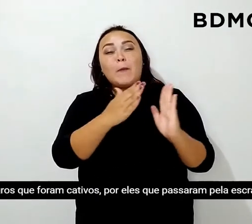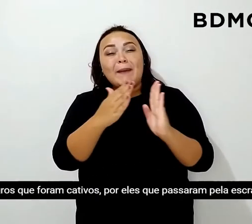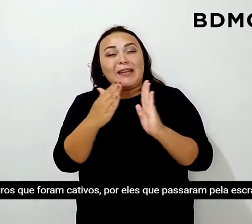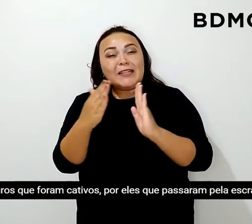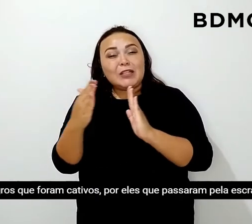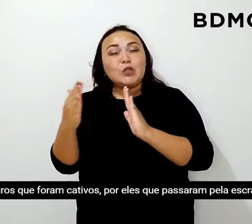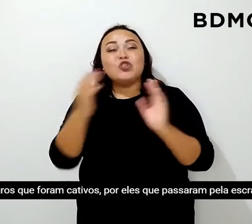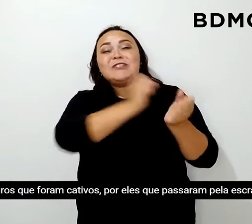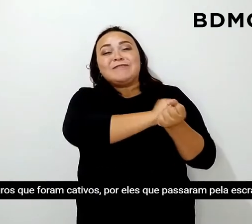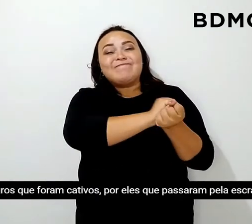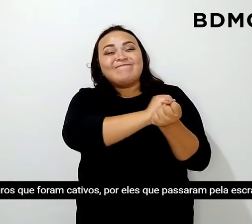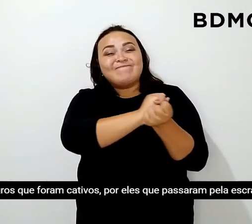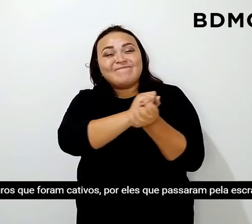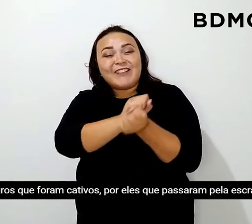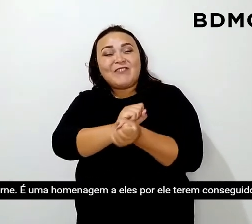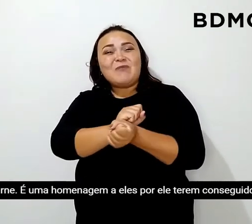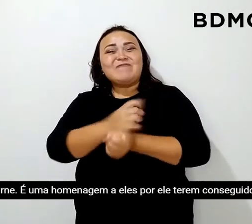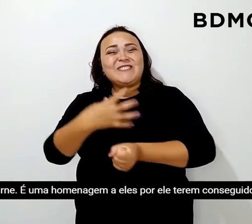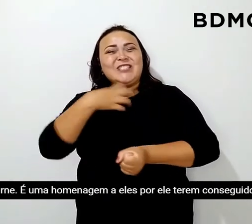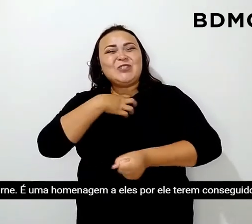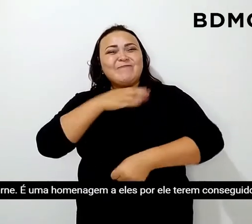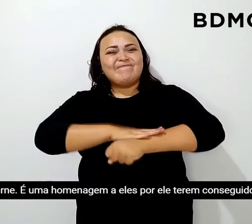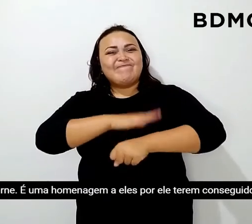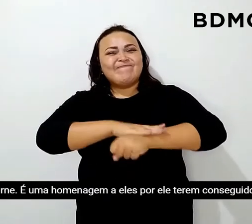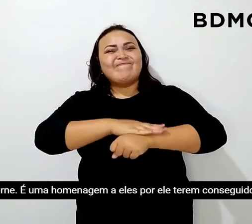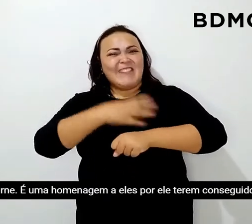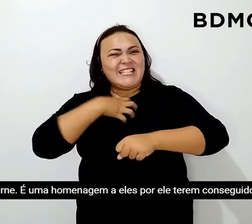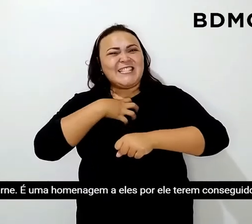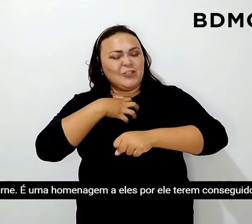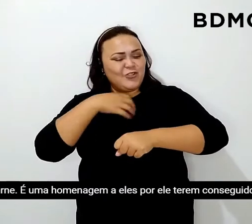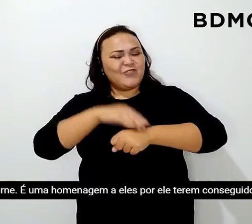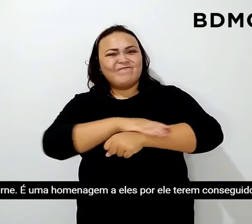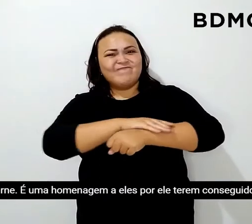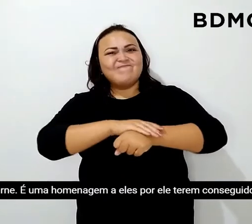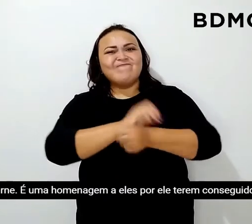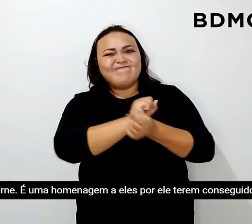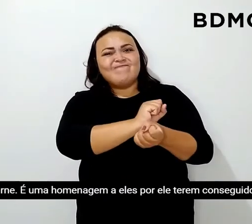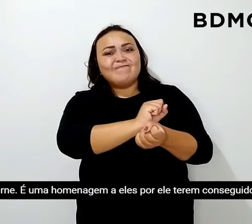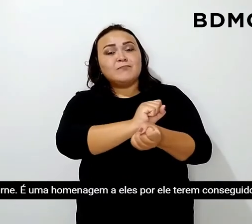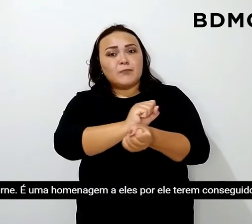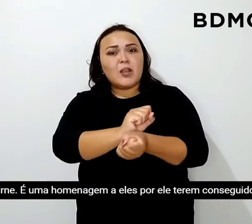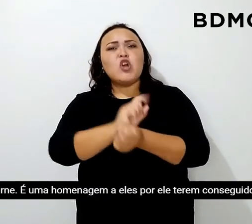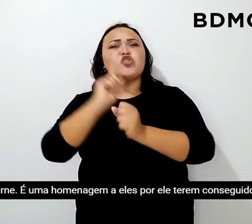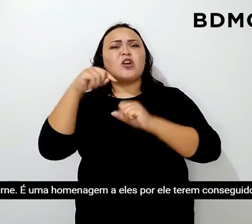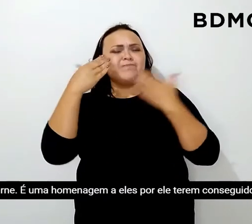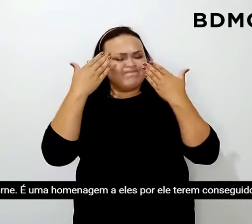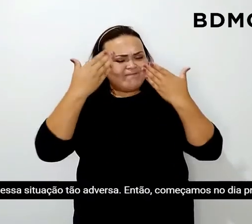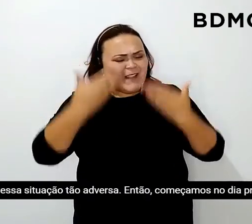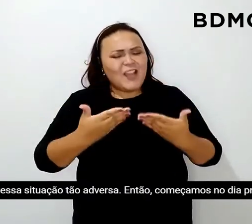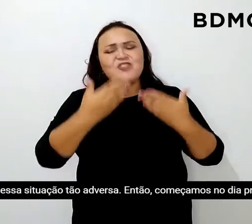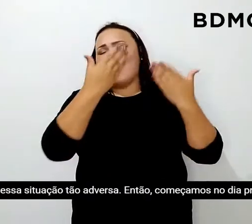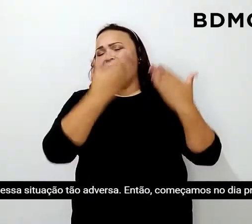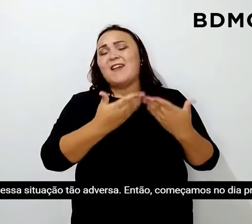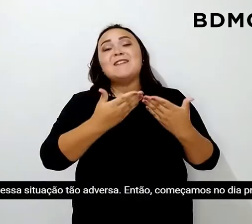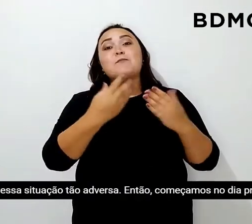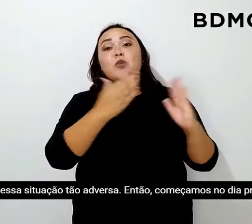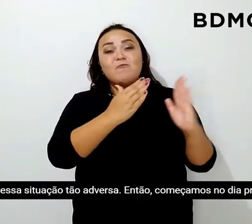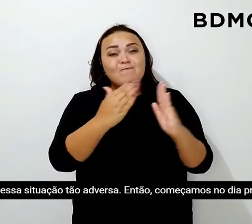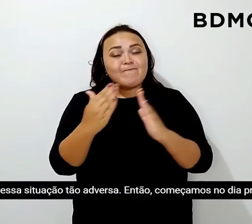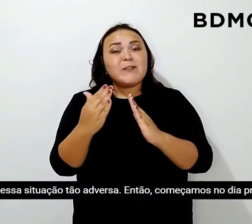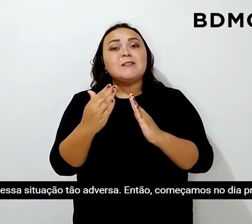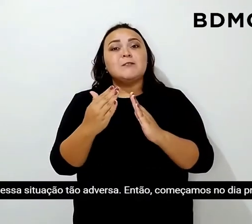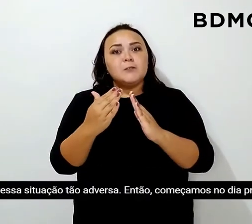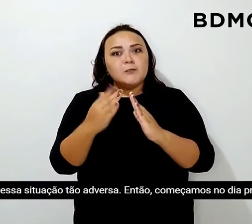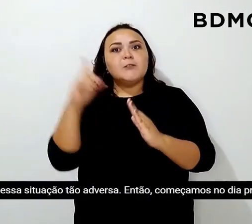que passaram pela escravidão na carne. É uma homenagem a eles, por eles terem conseguido passar por essa situação